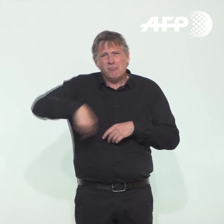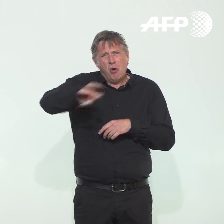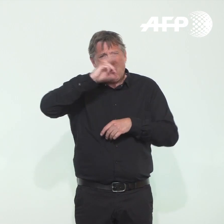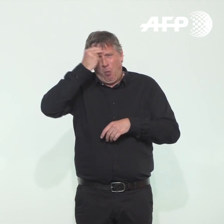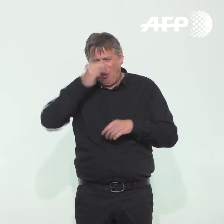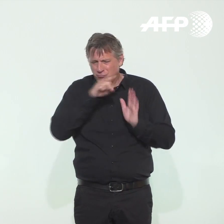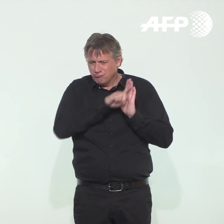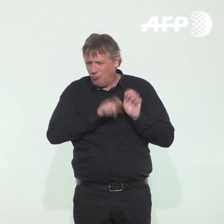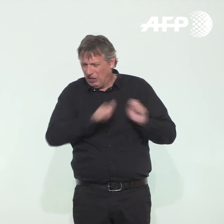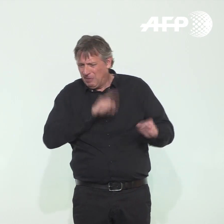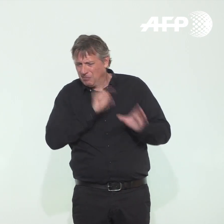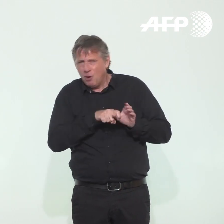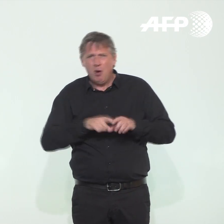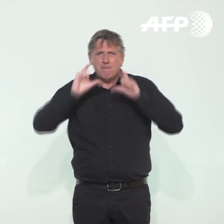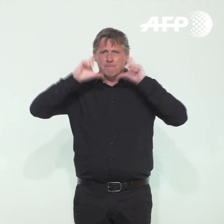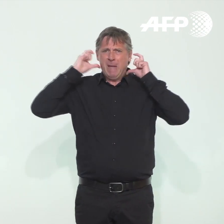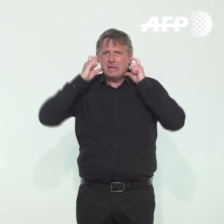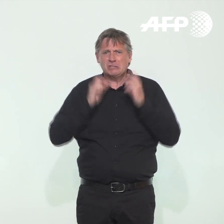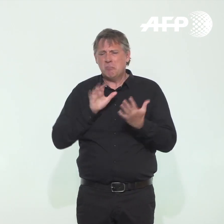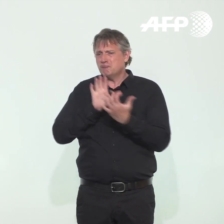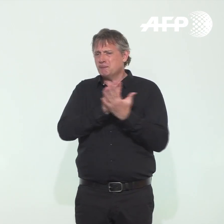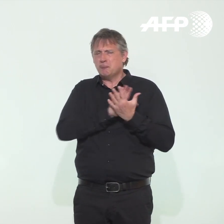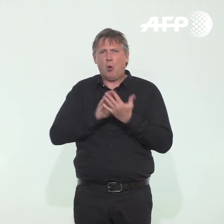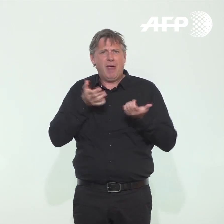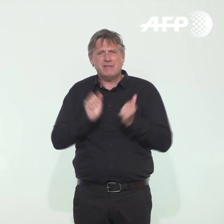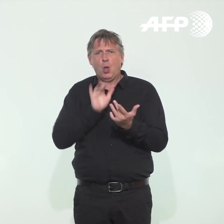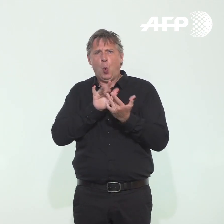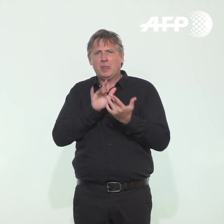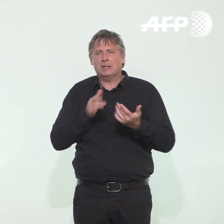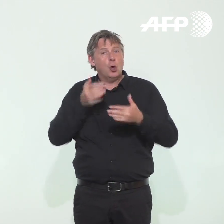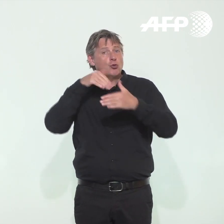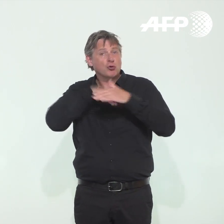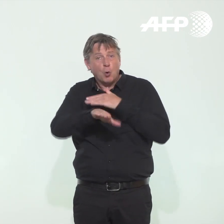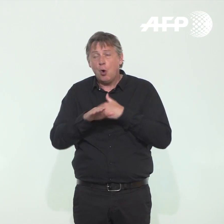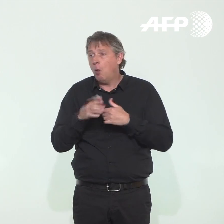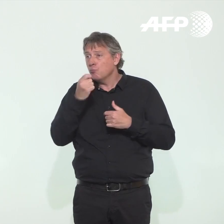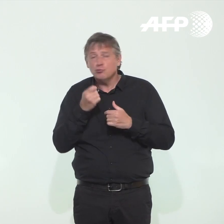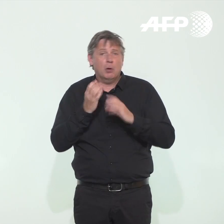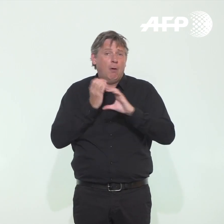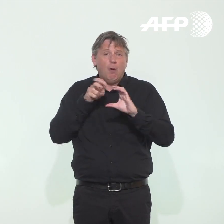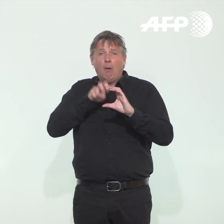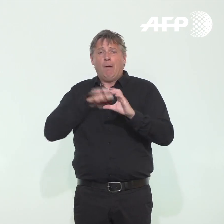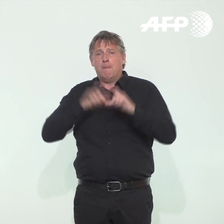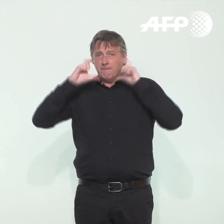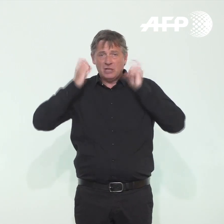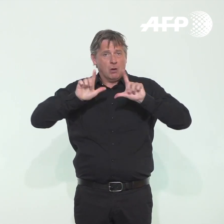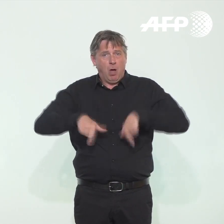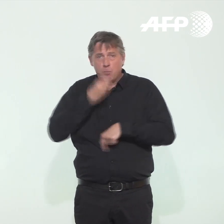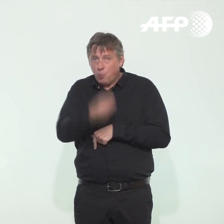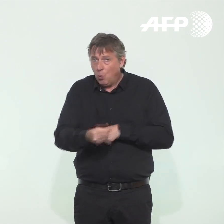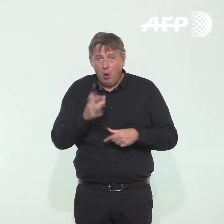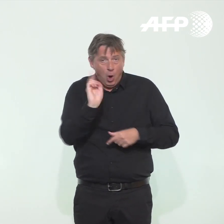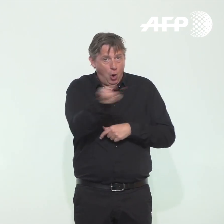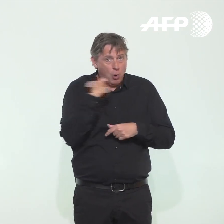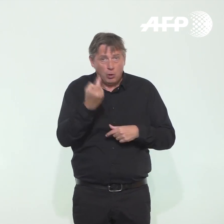l'importance de porter un masque grand public quand on ne peut pas éviter les contacts, en particulier dans les transports. Et donc,'est plutôt une satisfaction dans l